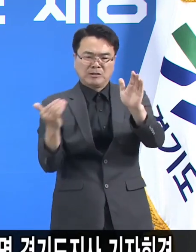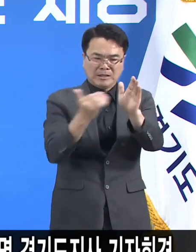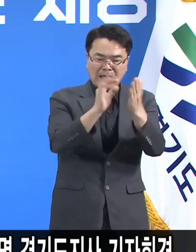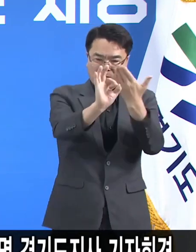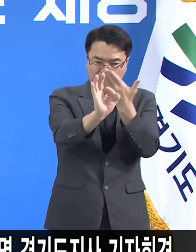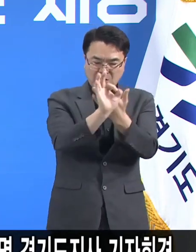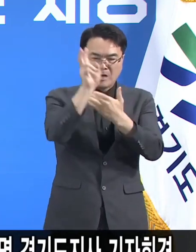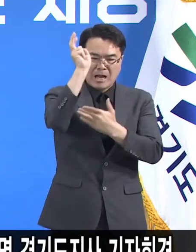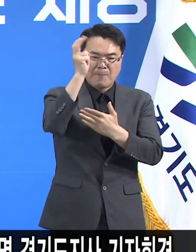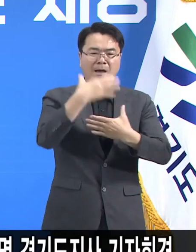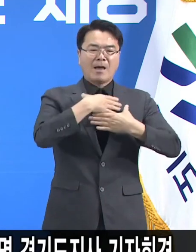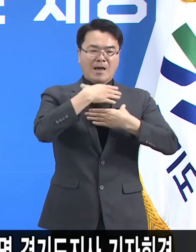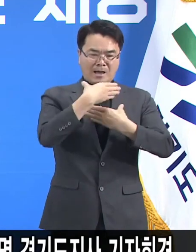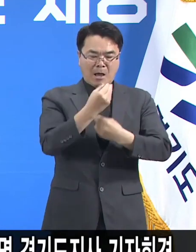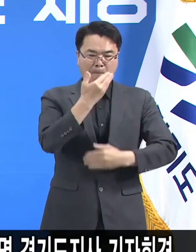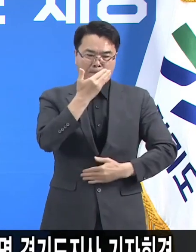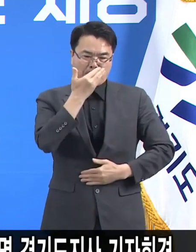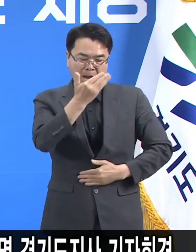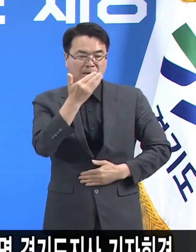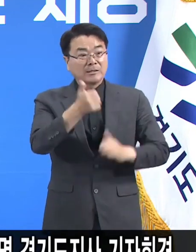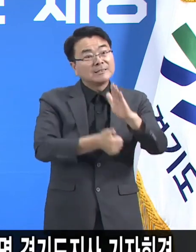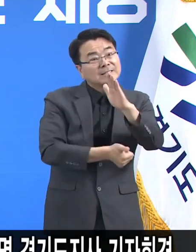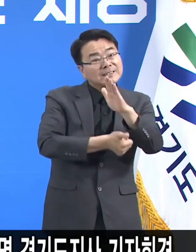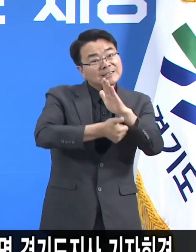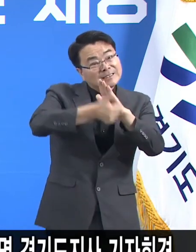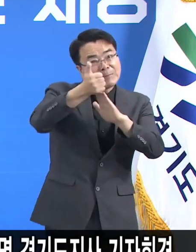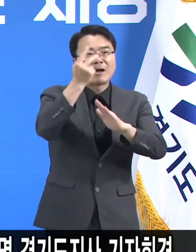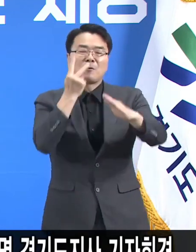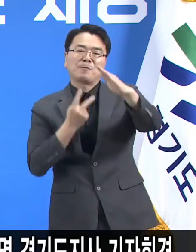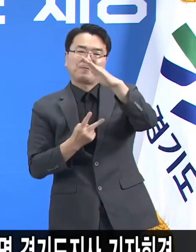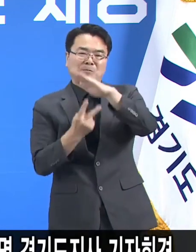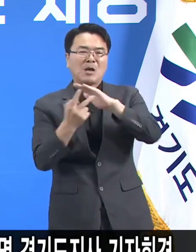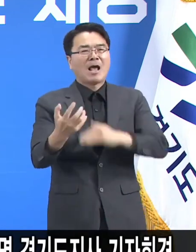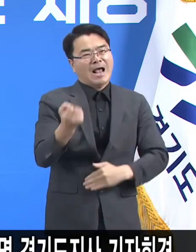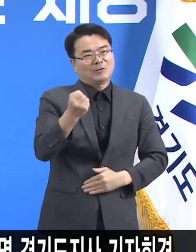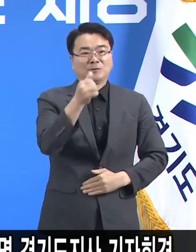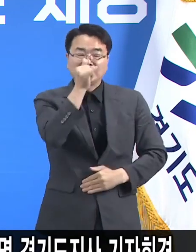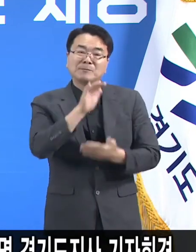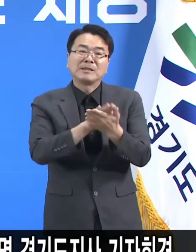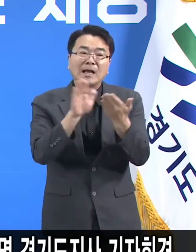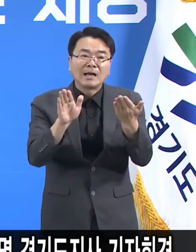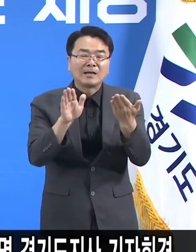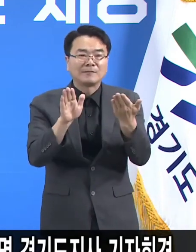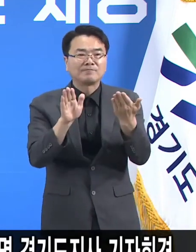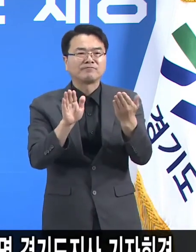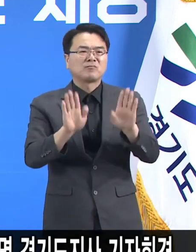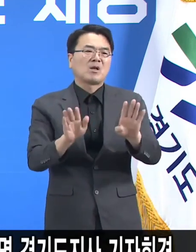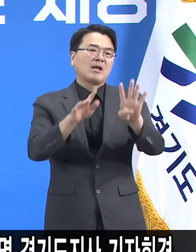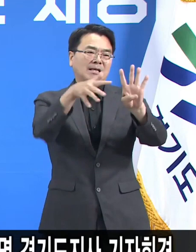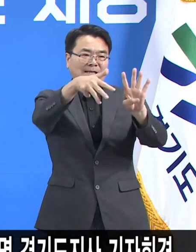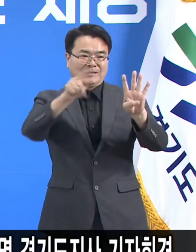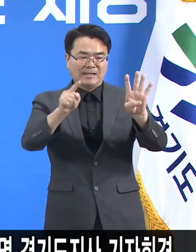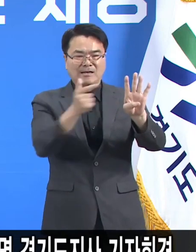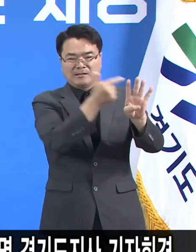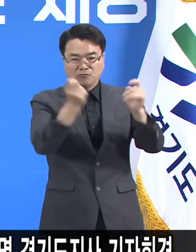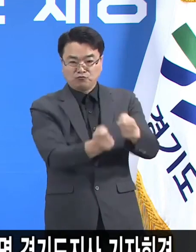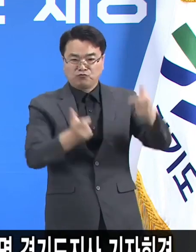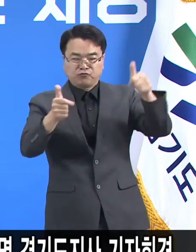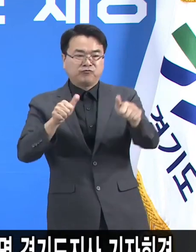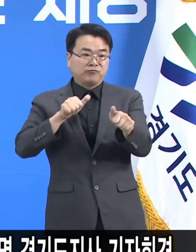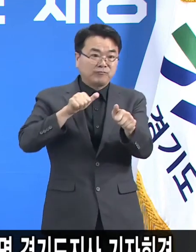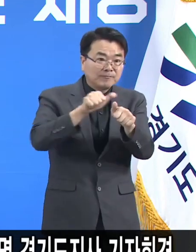들어설 수 있을 것이다 라는 희망 섞인 전망을 가져봅니다. 이번 4차 대유행을 이겨내는 것이